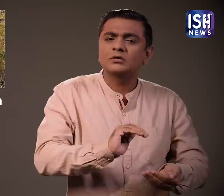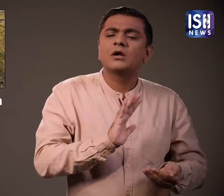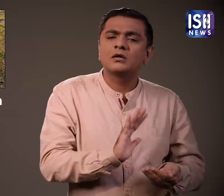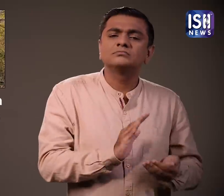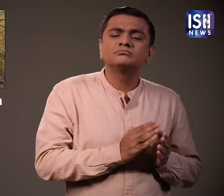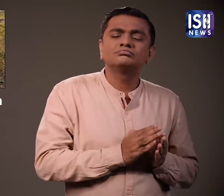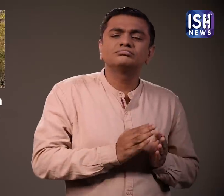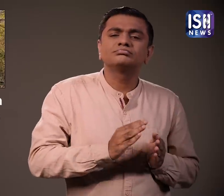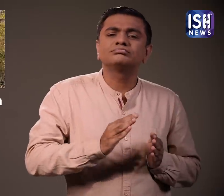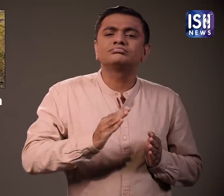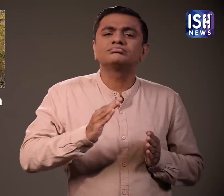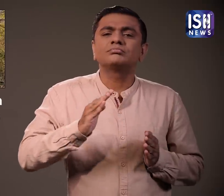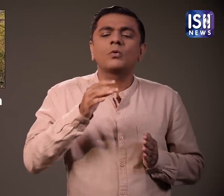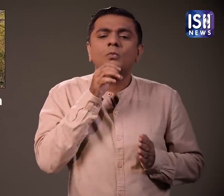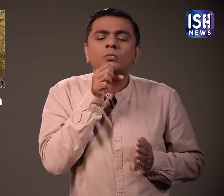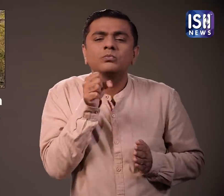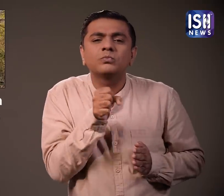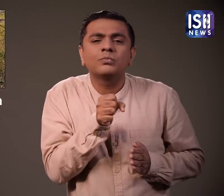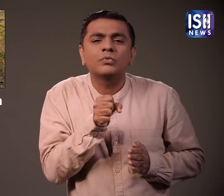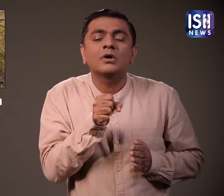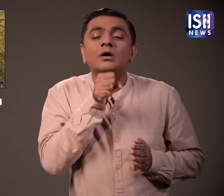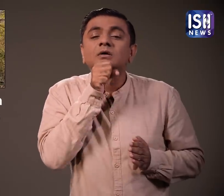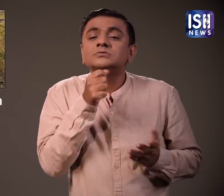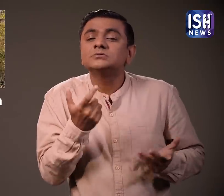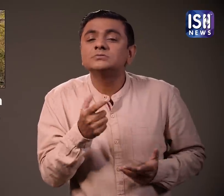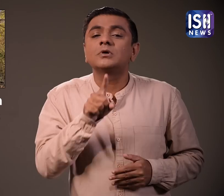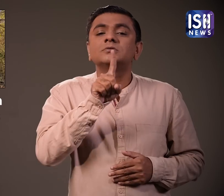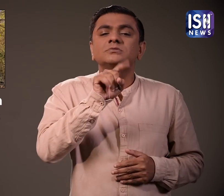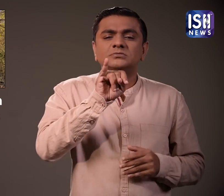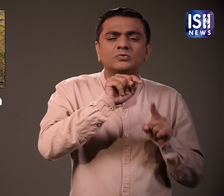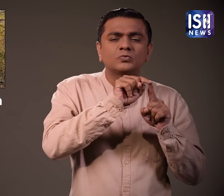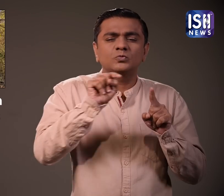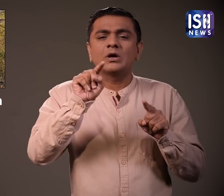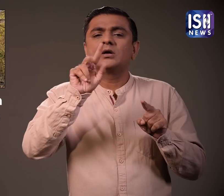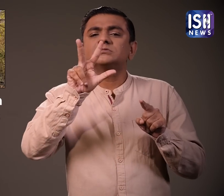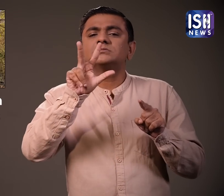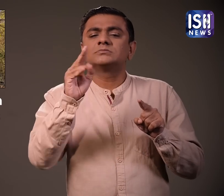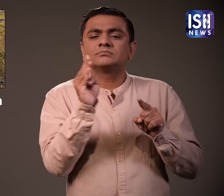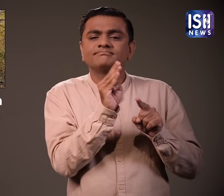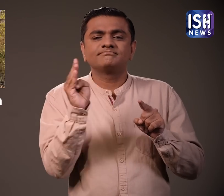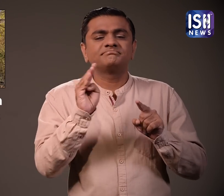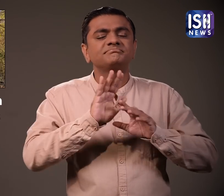जंगल में इनका औसतन जीवनकाल सोला से अठ्रा वर्ष होता है